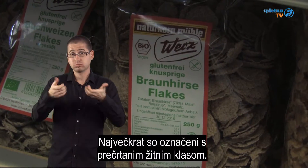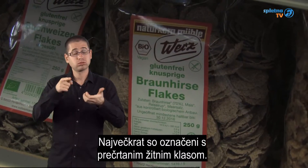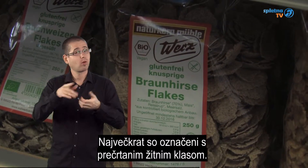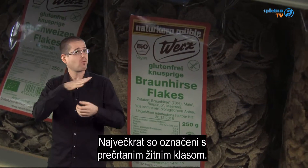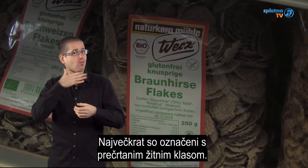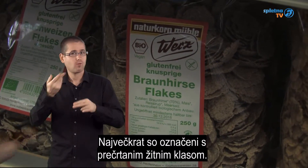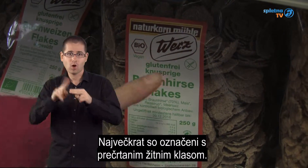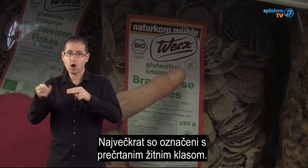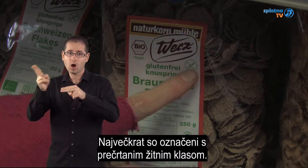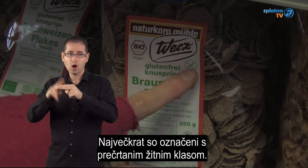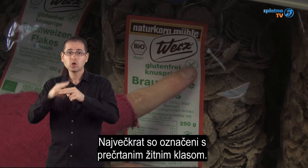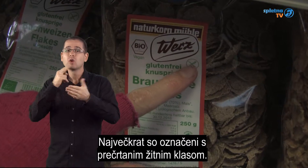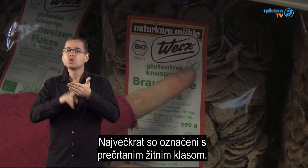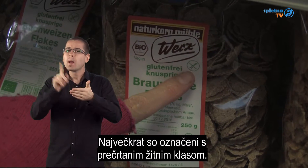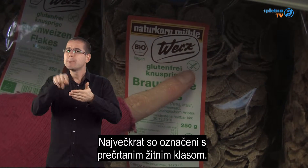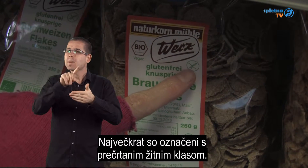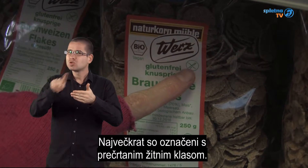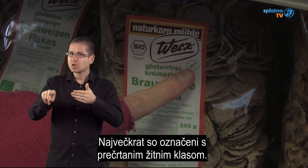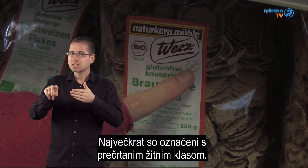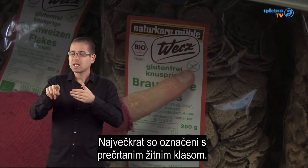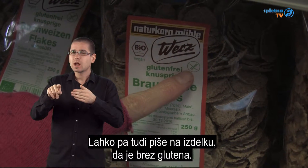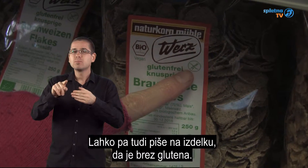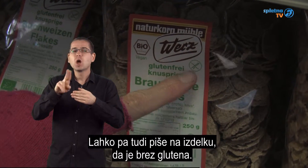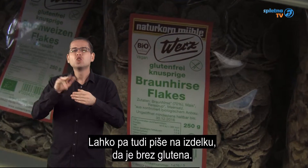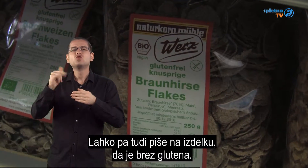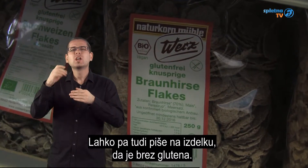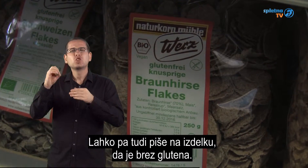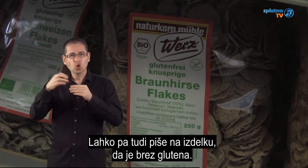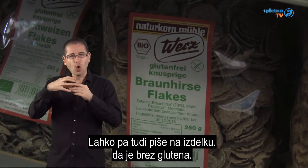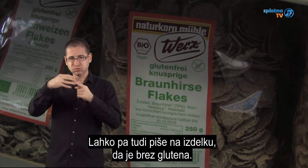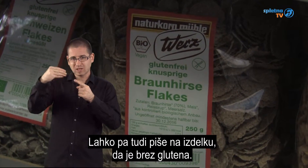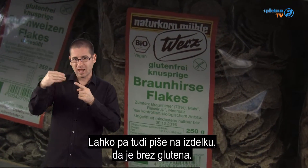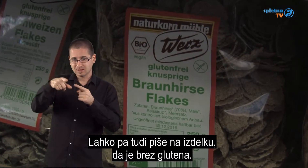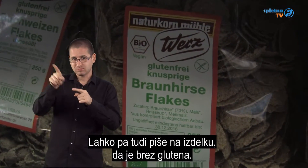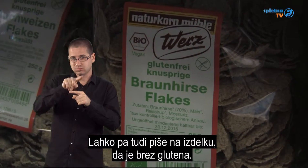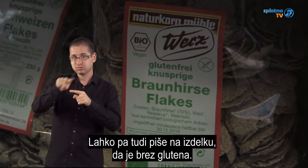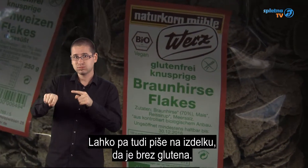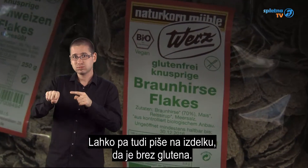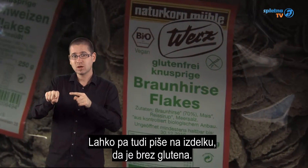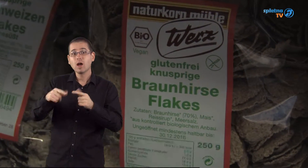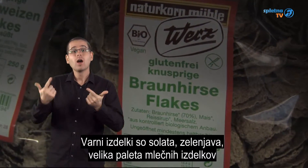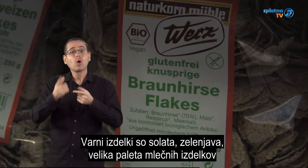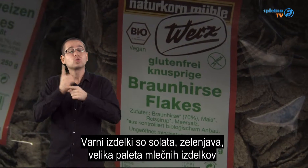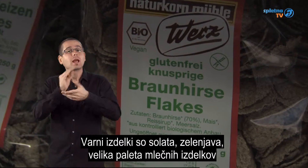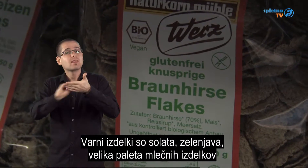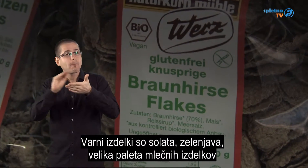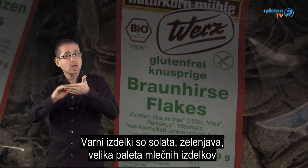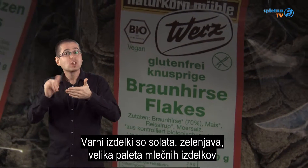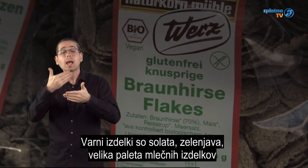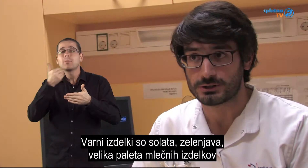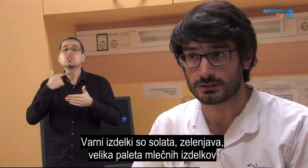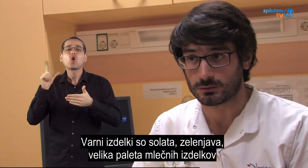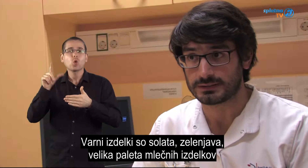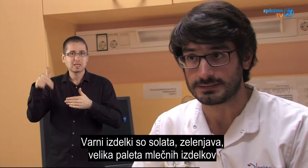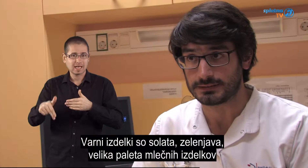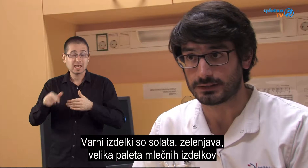Označujajo jih naprimer z prečrtenim žitnim klasom, lahko pa se vrtud napiše izdelek brezglutena. Teh izdelkov je, bom rekel, v